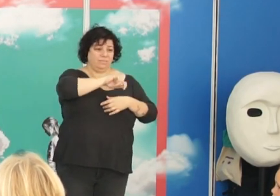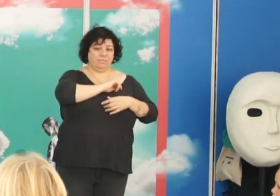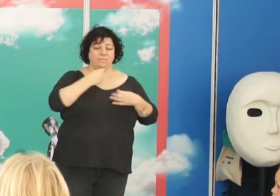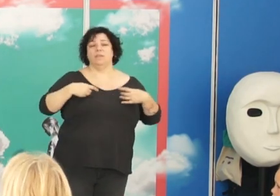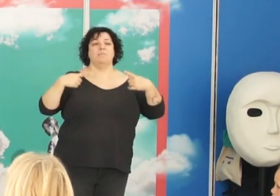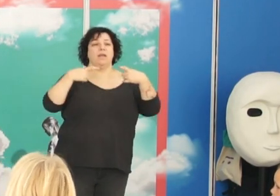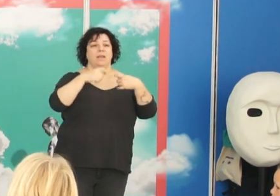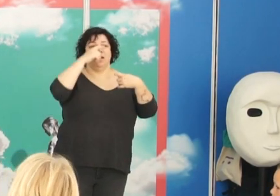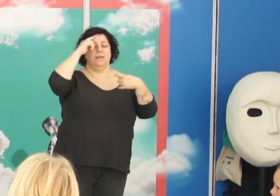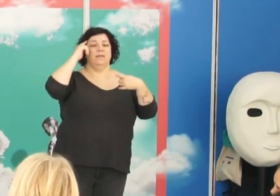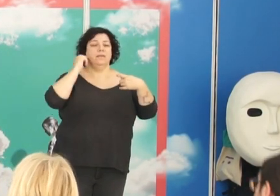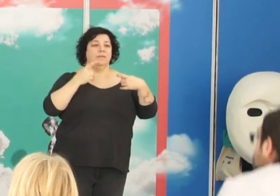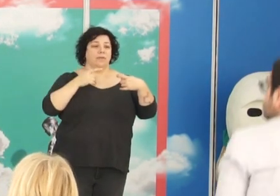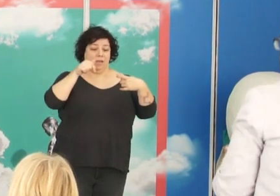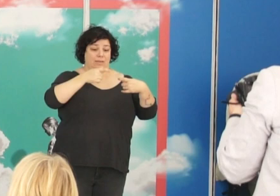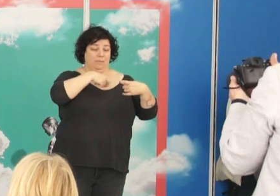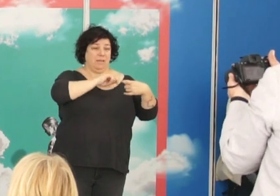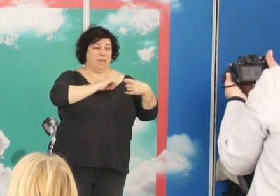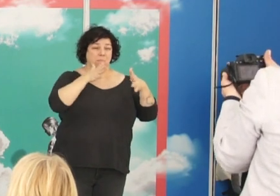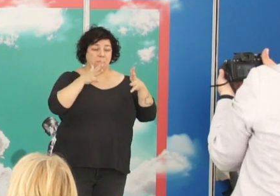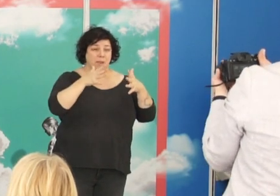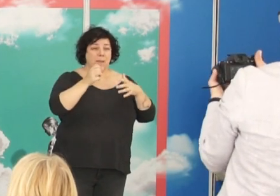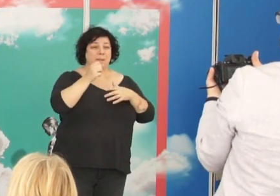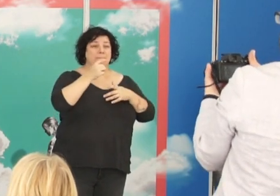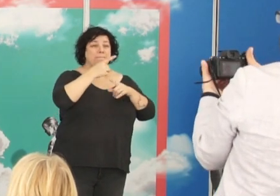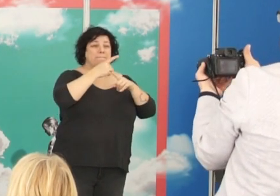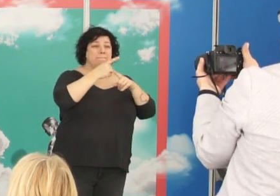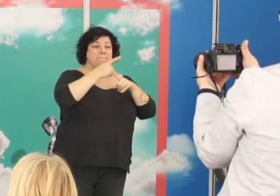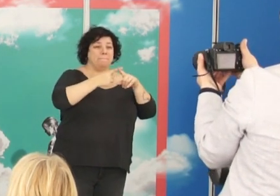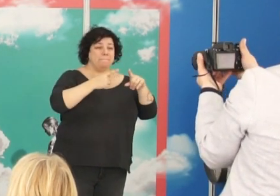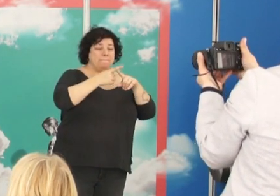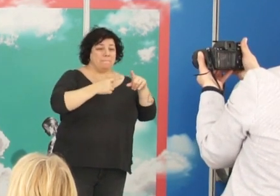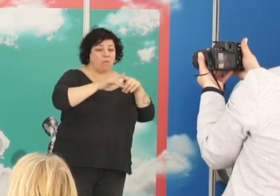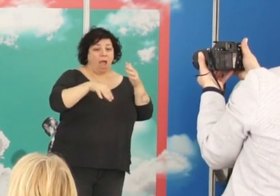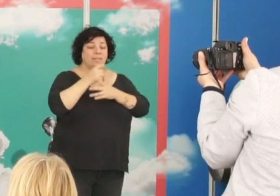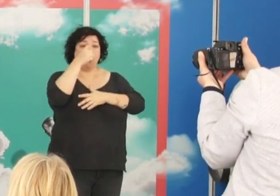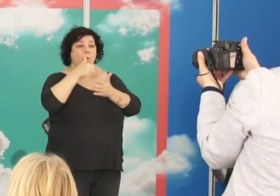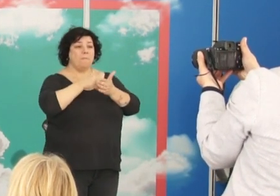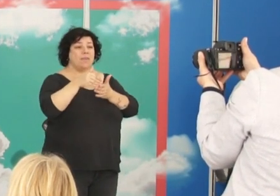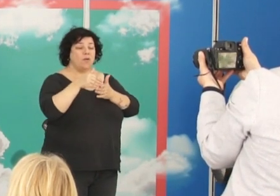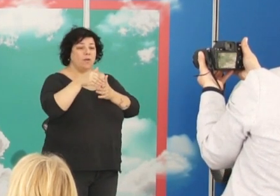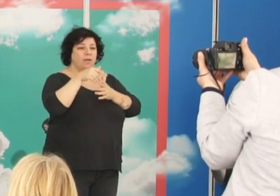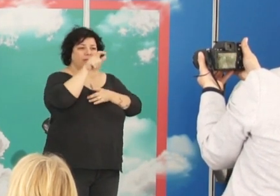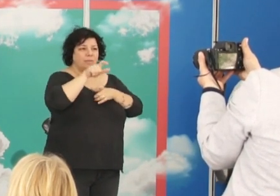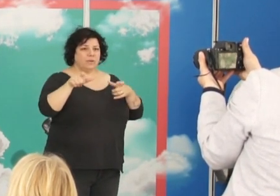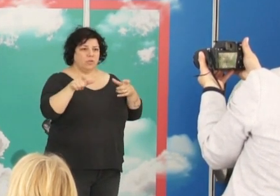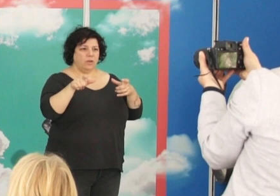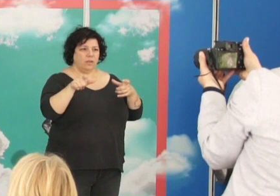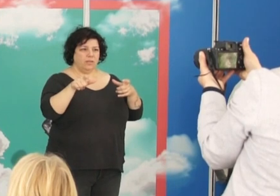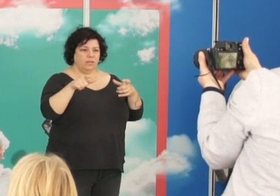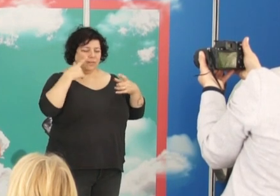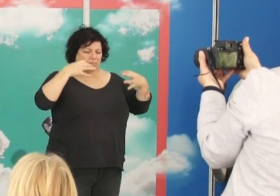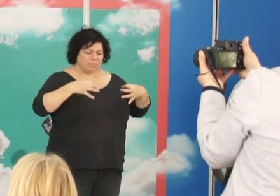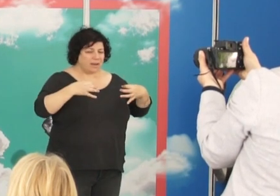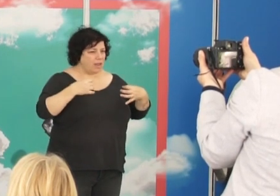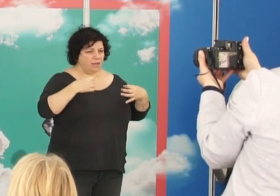produjo en este país entre medio y un millón de personas y ni siquiera sabemos si el dato fue